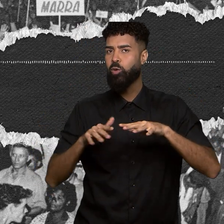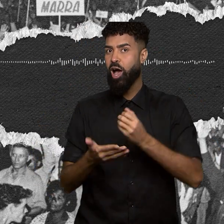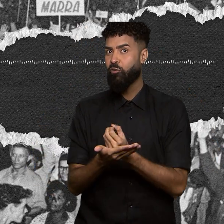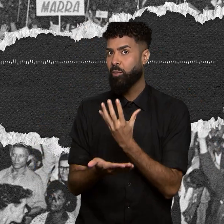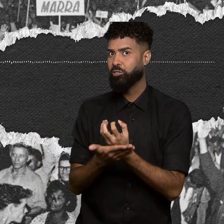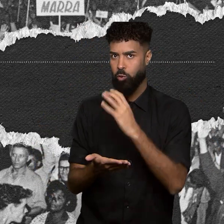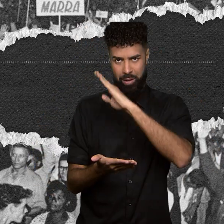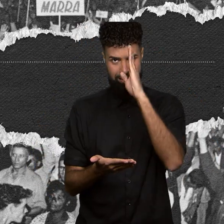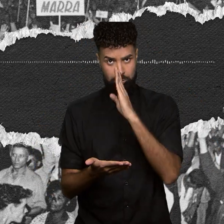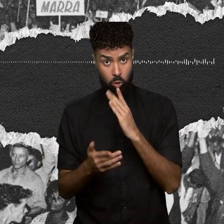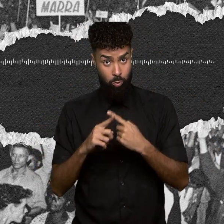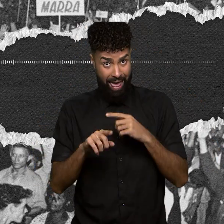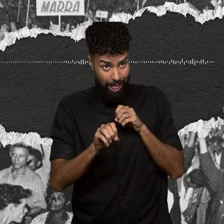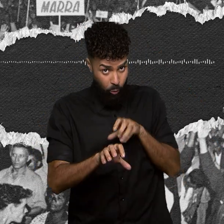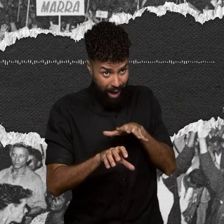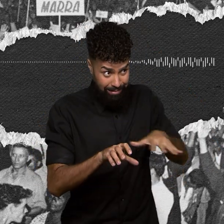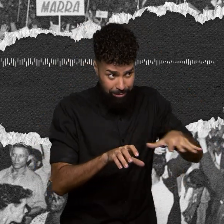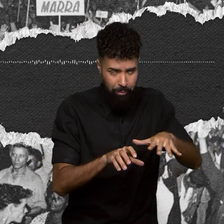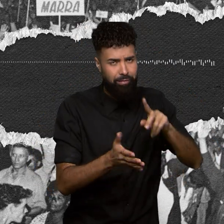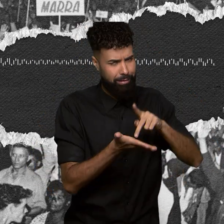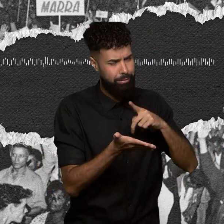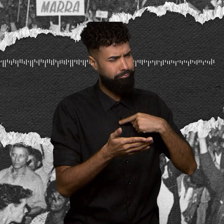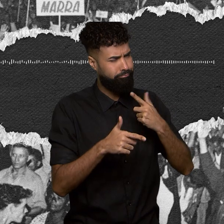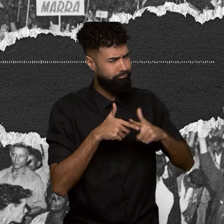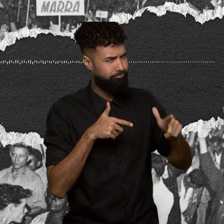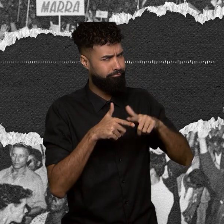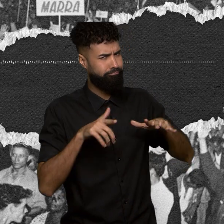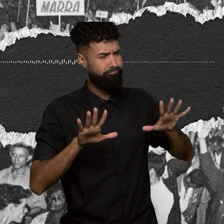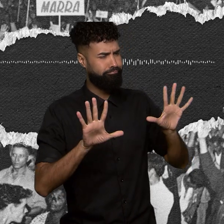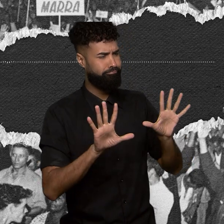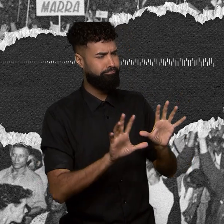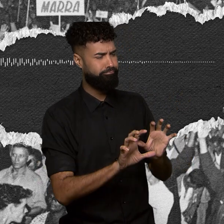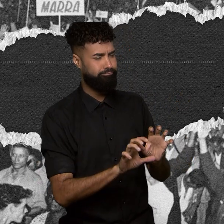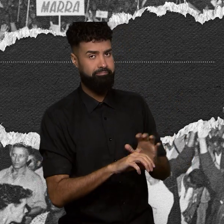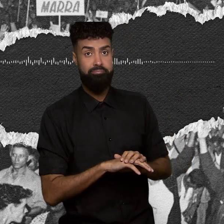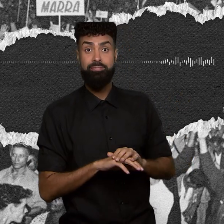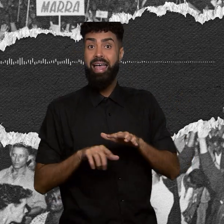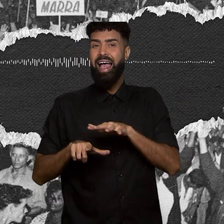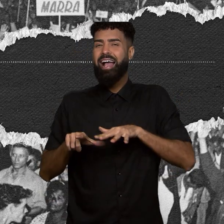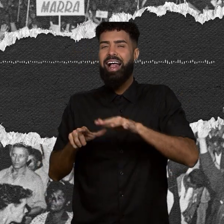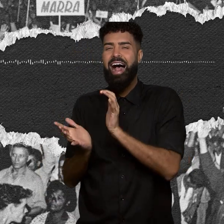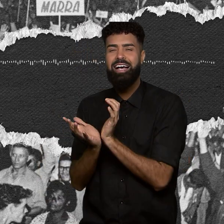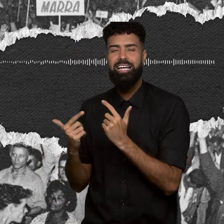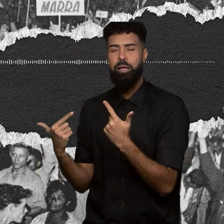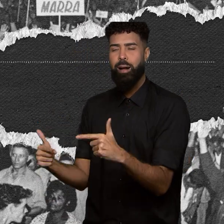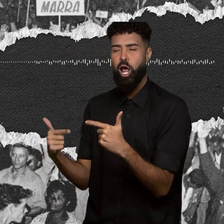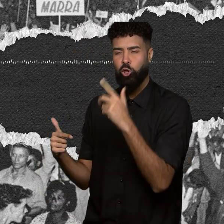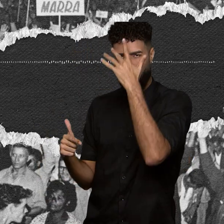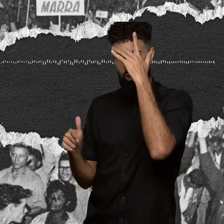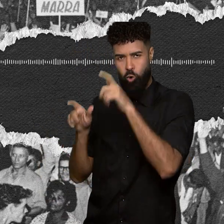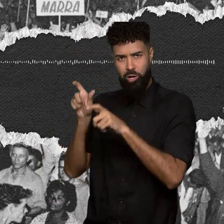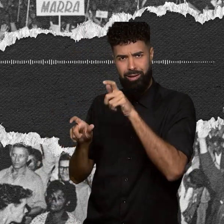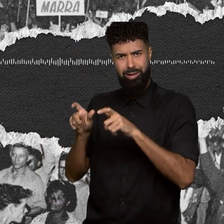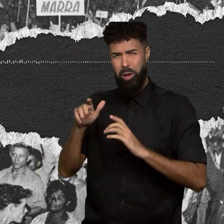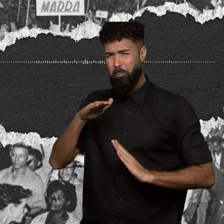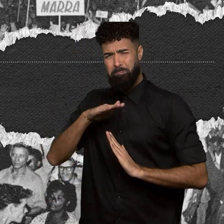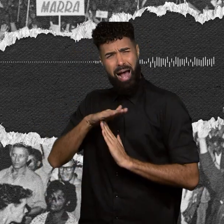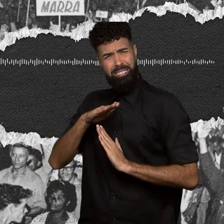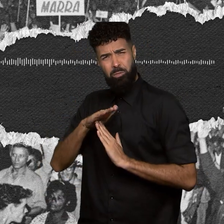situação era de penúria. A classe trabalhadora, o máximo que ela podia ter até aquele final dos anos 50, início dos 60,